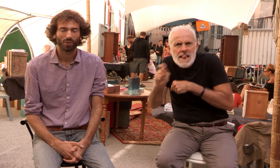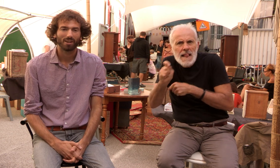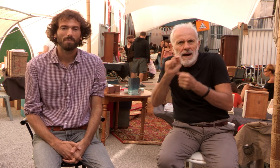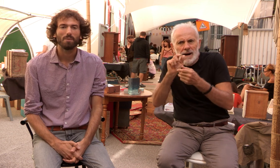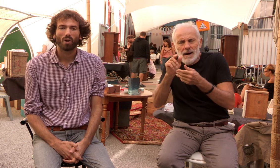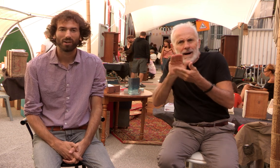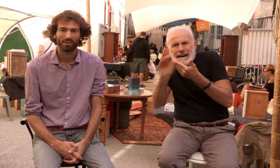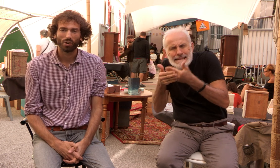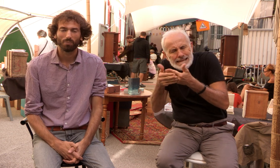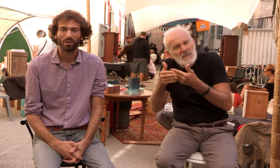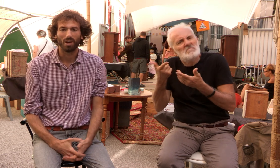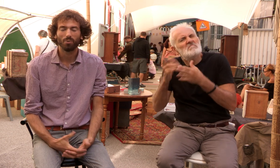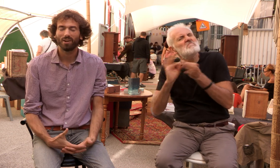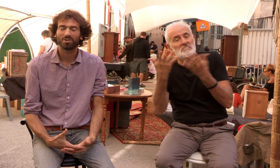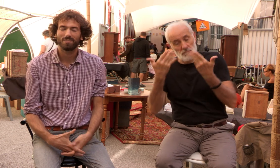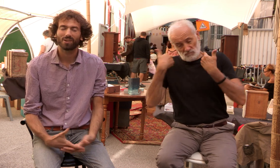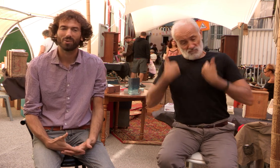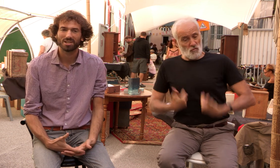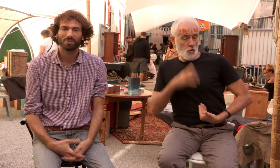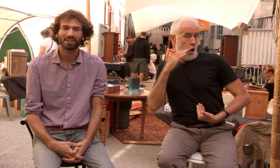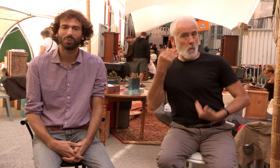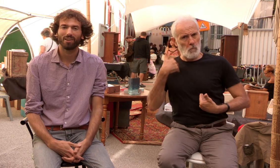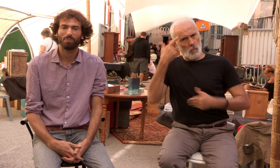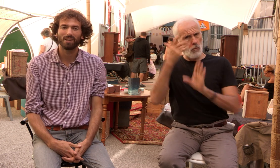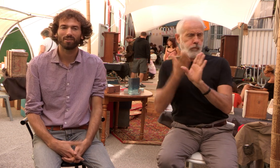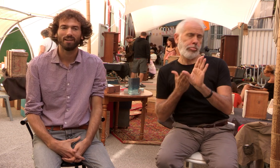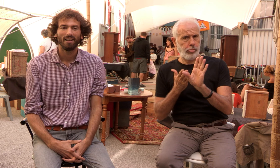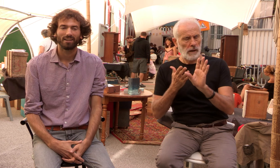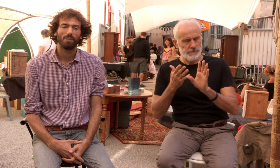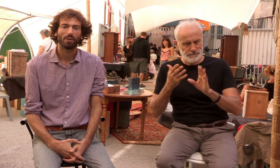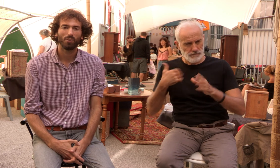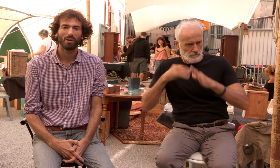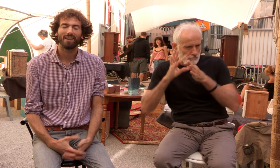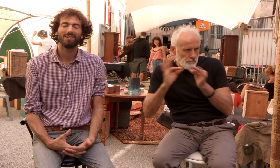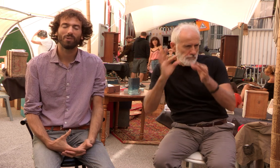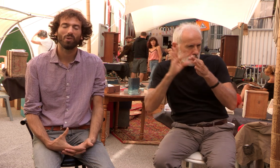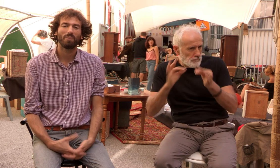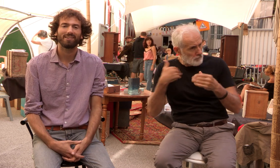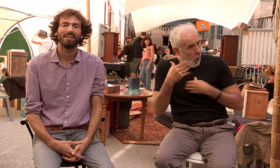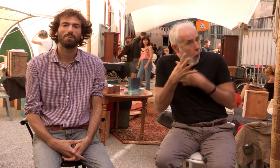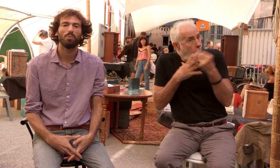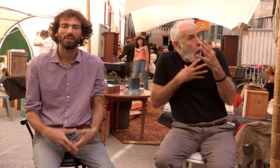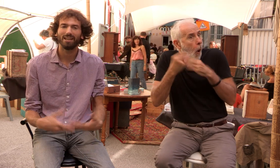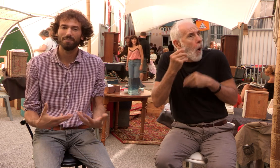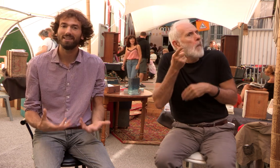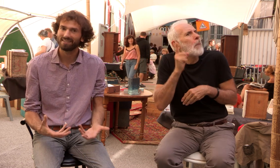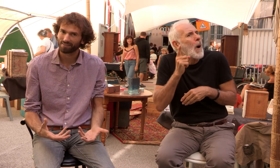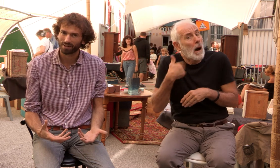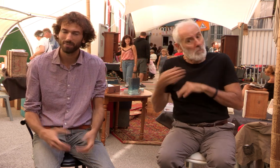raconte les mémoires d'un homme un peu dérangé psychologiquement qui nous explique qu'il est parvenu à rester heureux parce qu'il a pu éliminer sa femme,